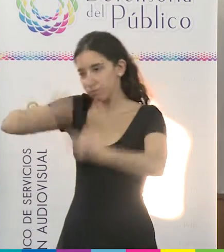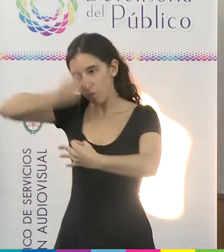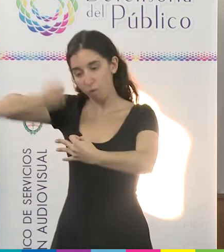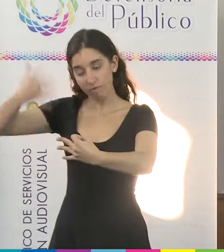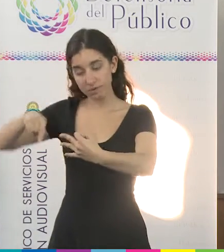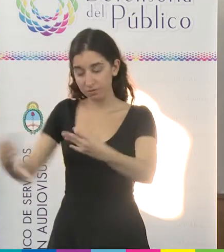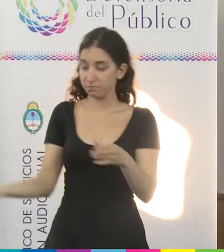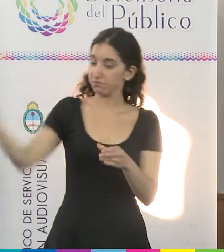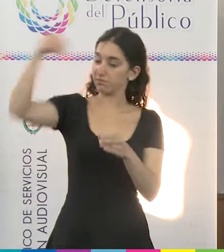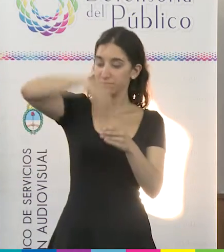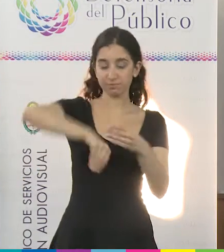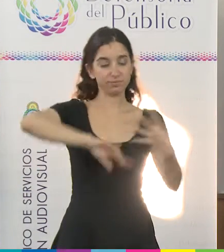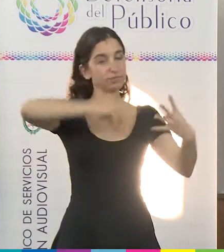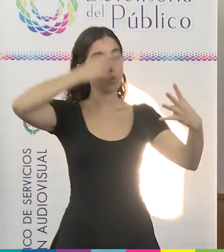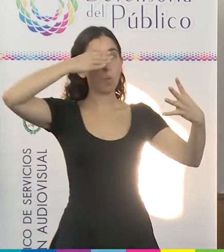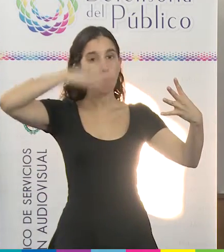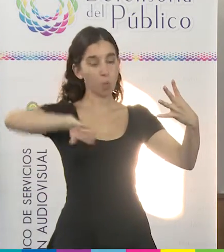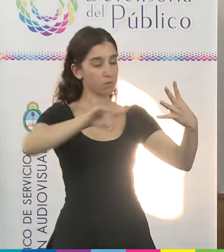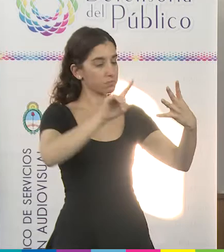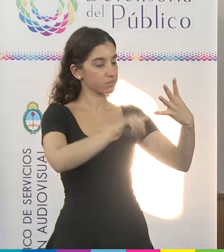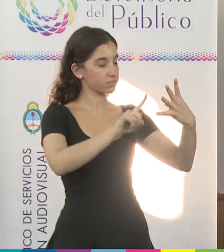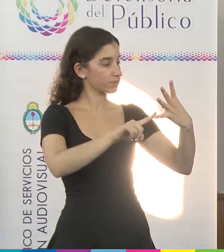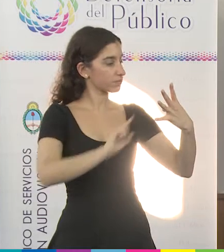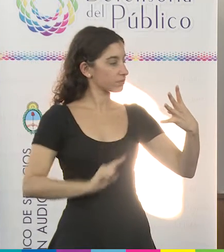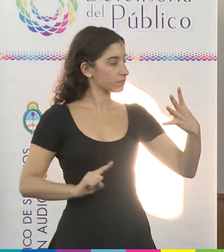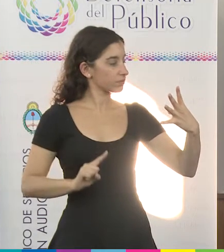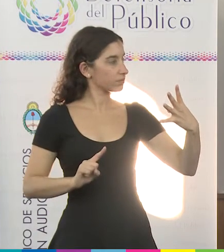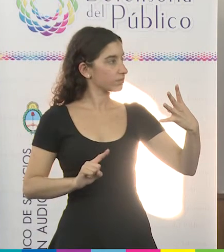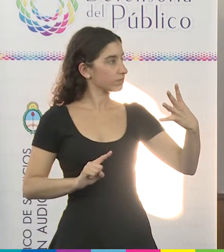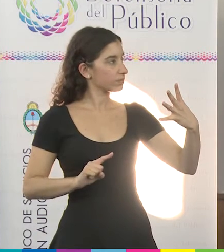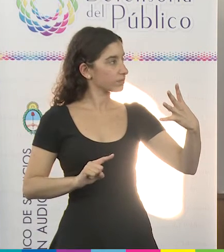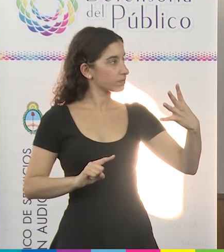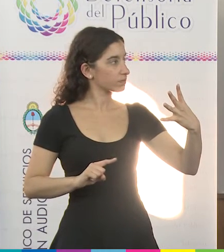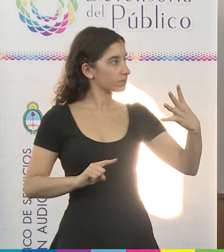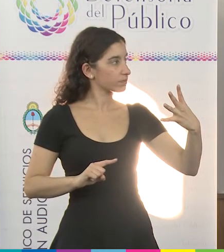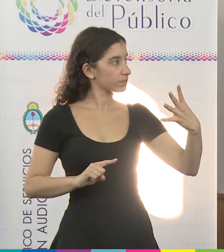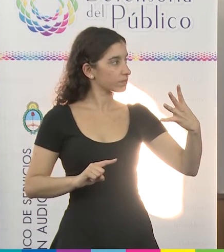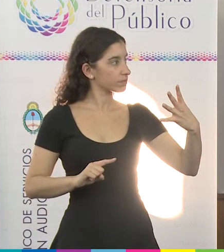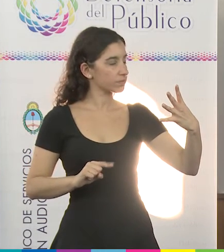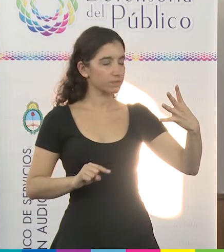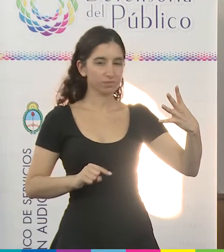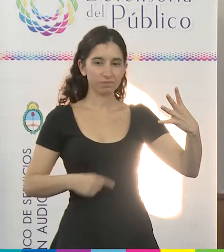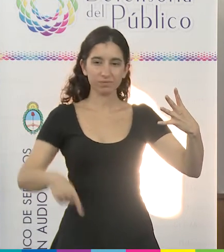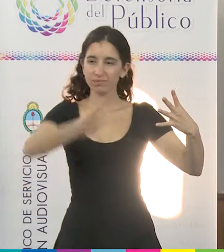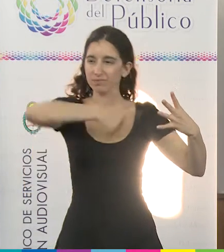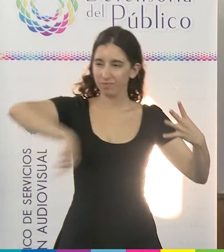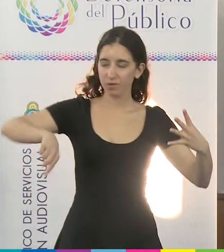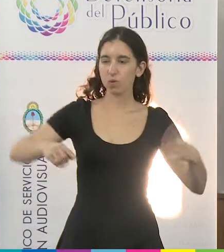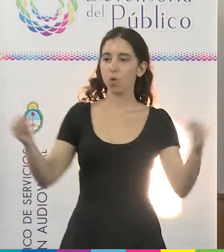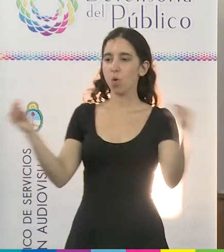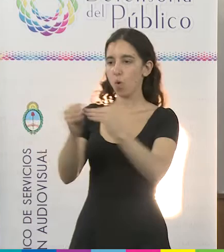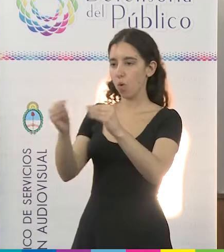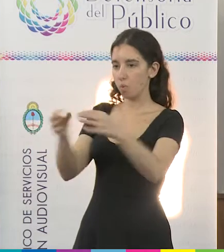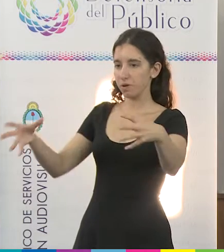Y para finalizar con esta pequeña alusión no queremos sin antes solidarizarnos con los